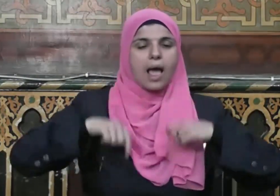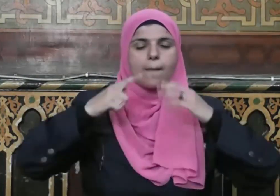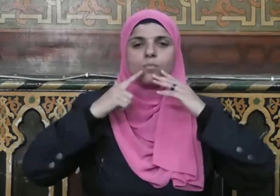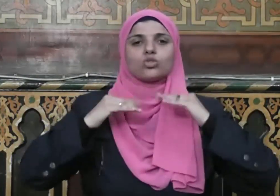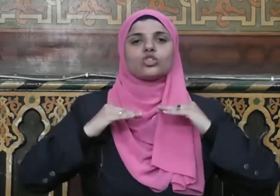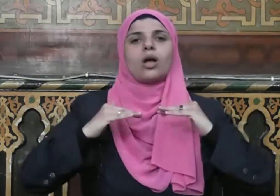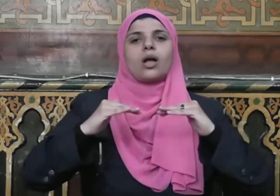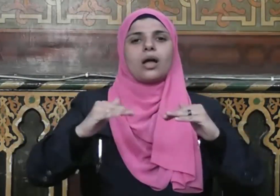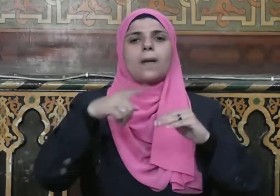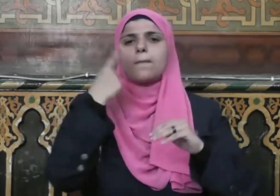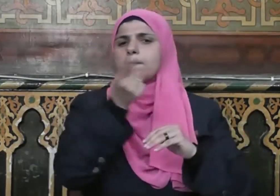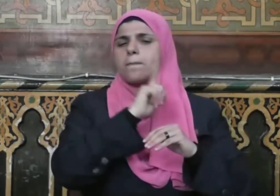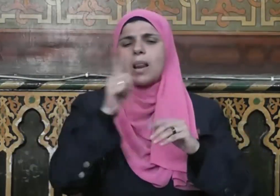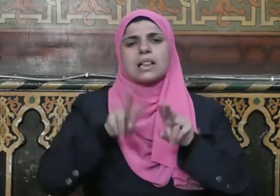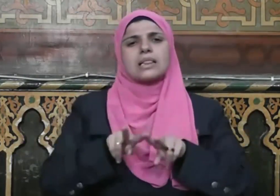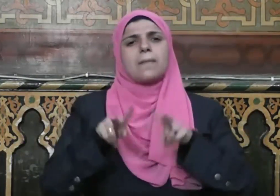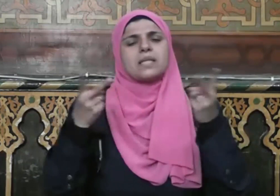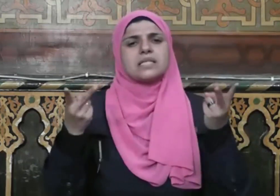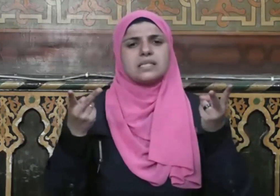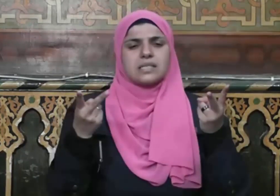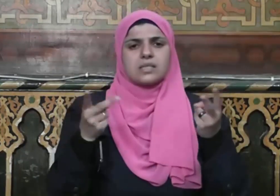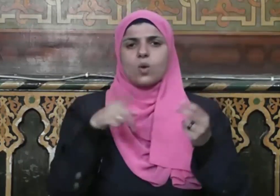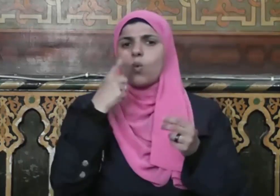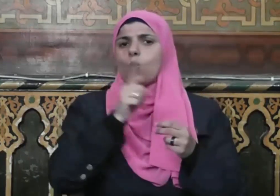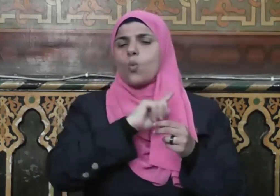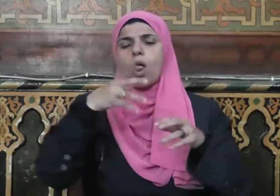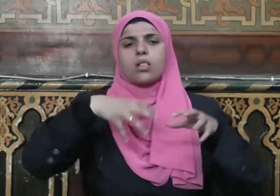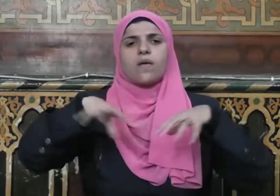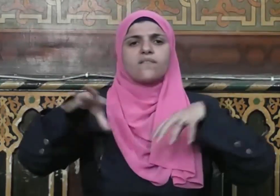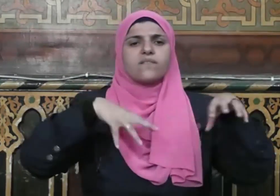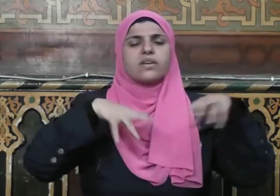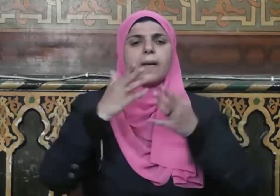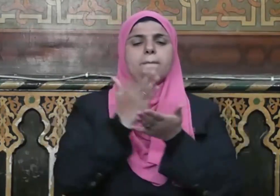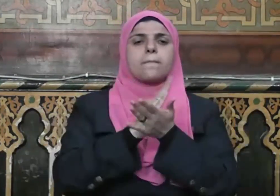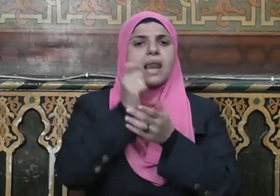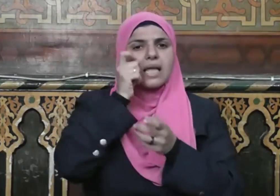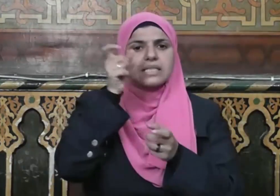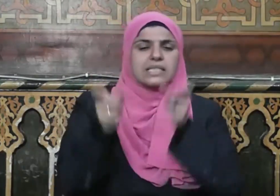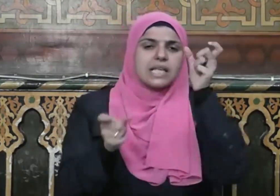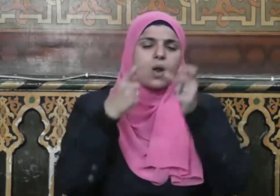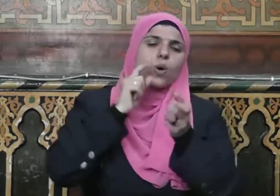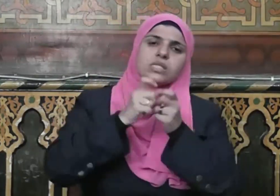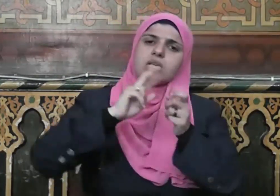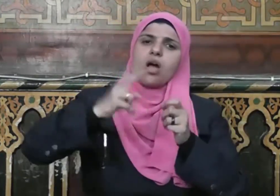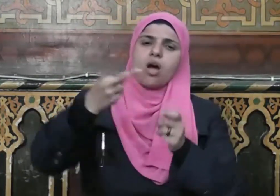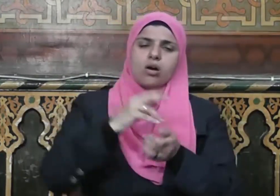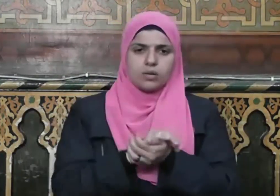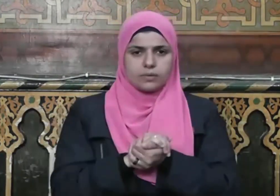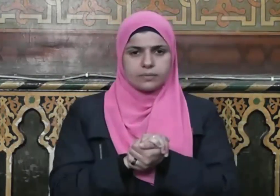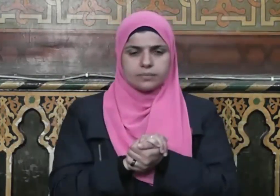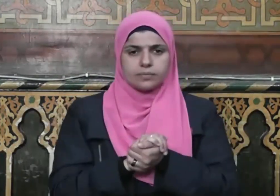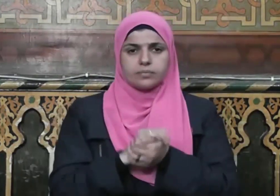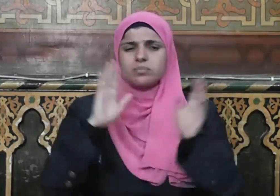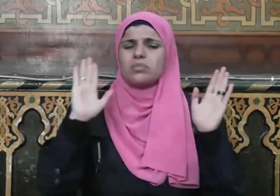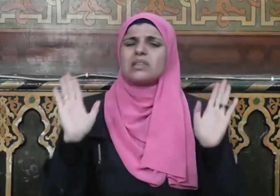حياة مستقرة بلا تمييز ولا تفريق بين إنسان وإنسان آخر